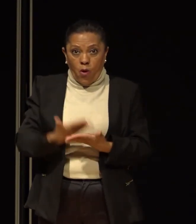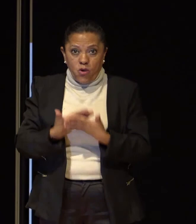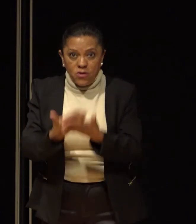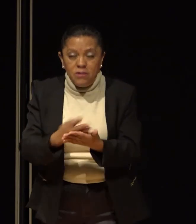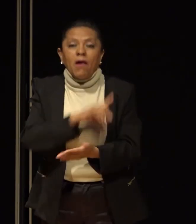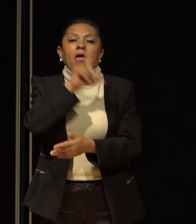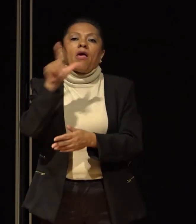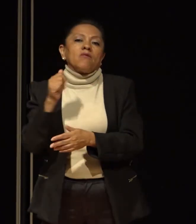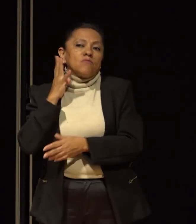agradecerán los mexicanos del mañana.